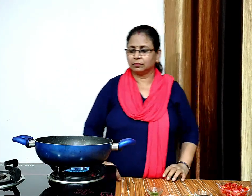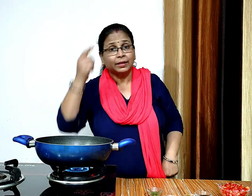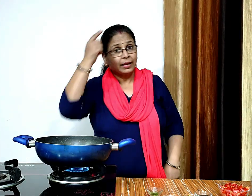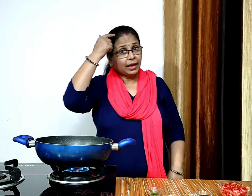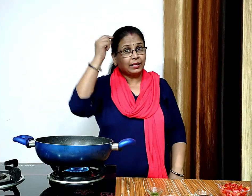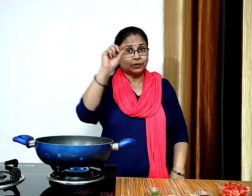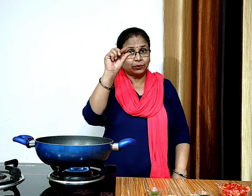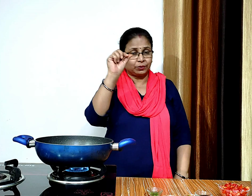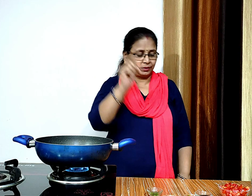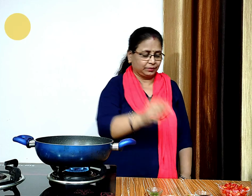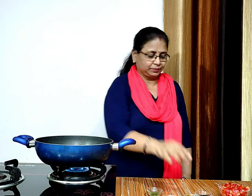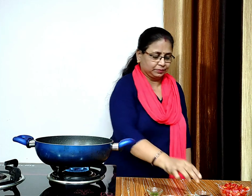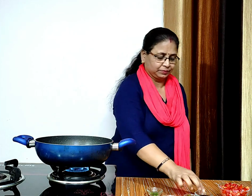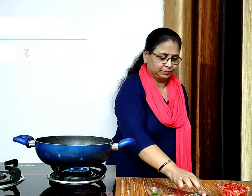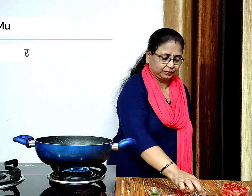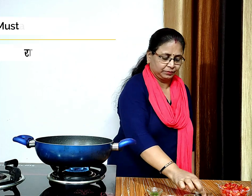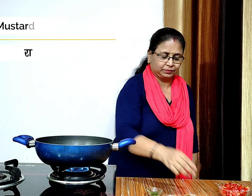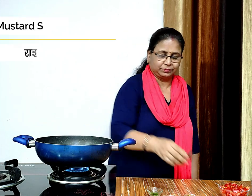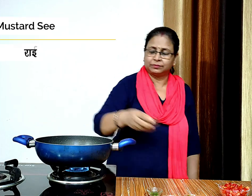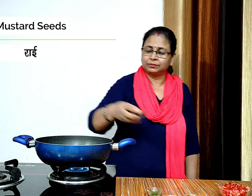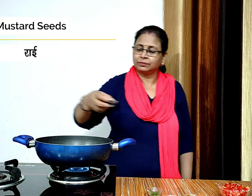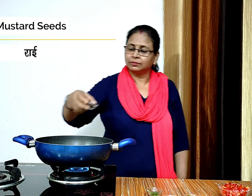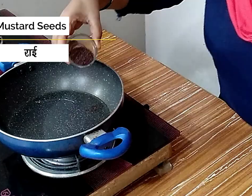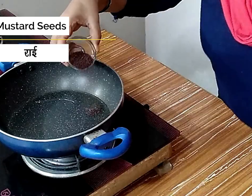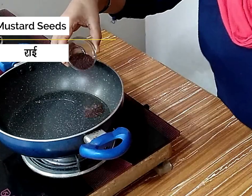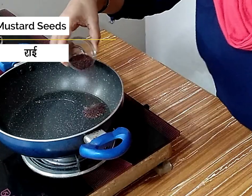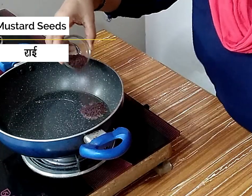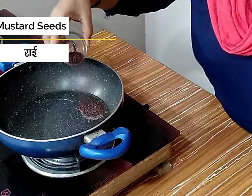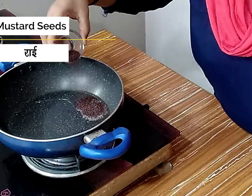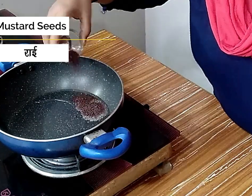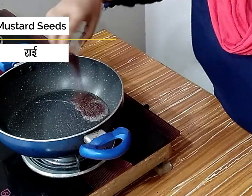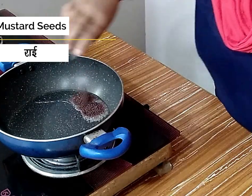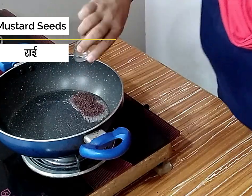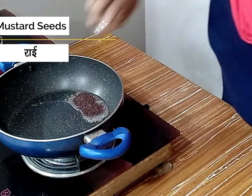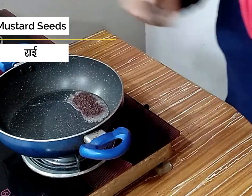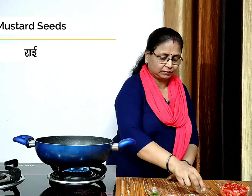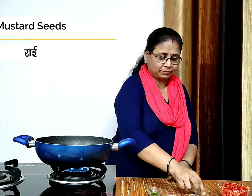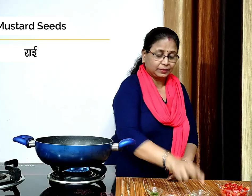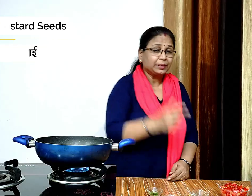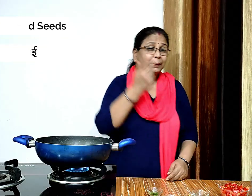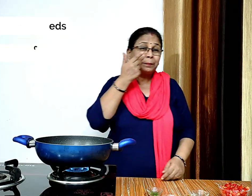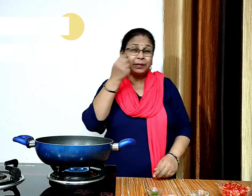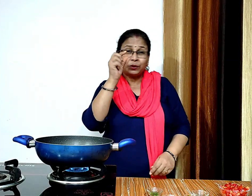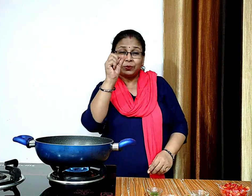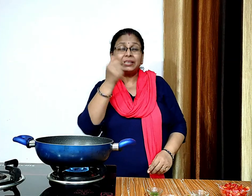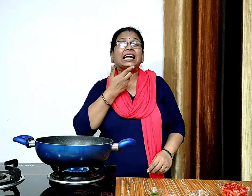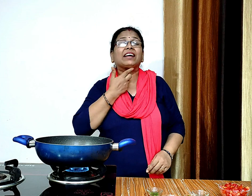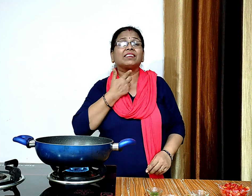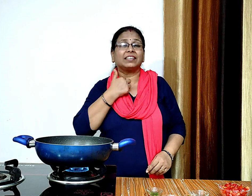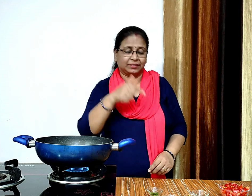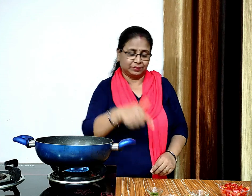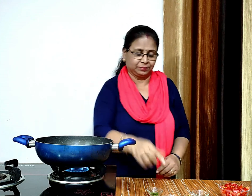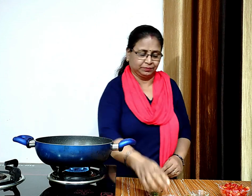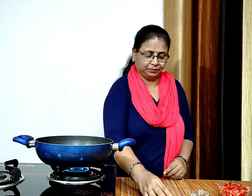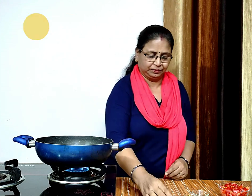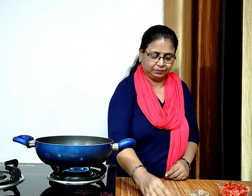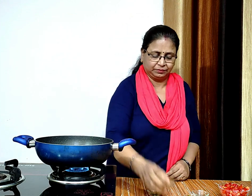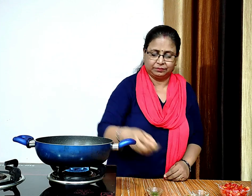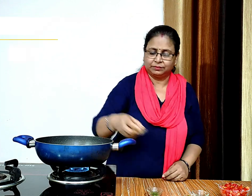अब इसमें एक चमस राई एक चमस मैथी दाना